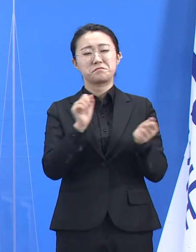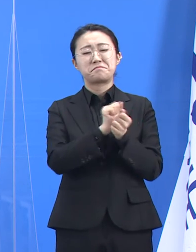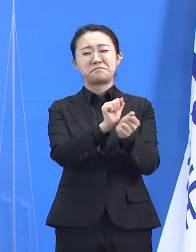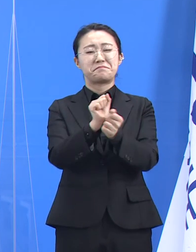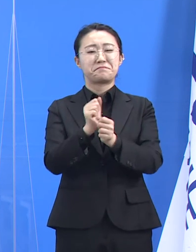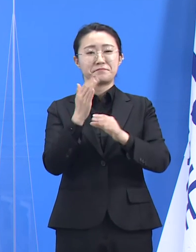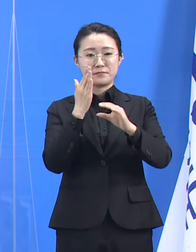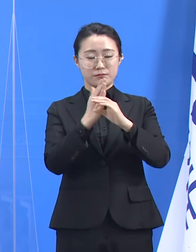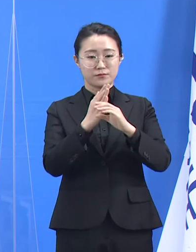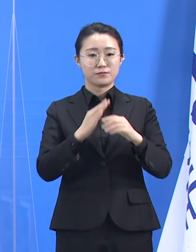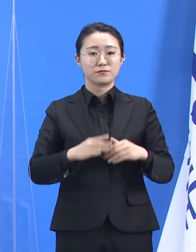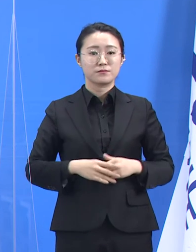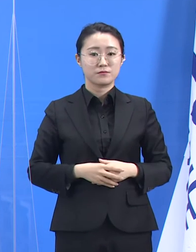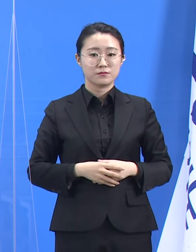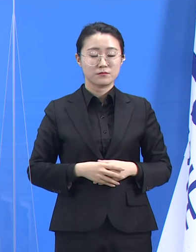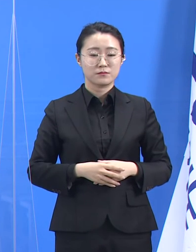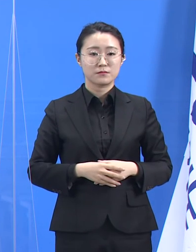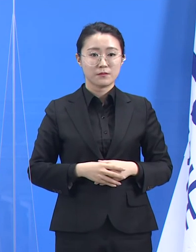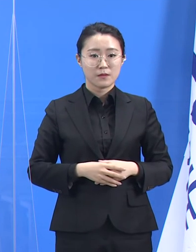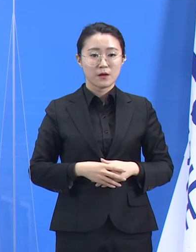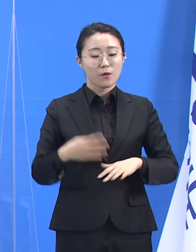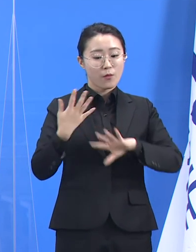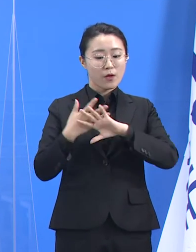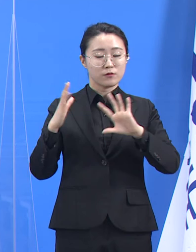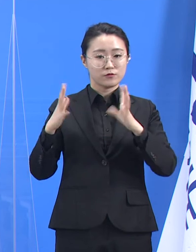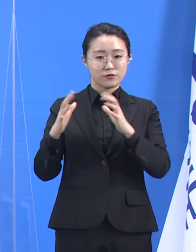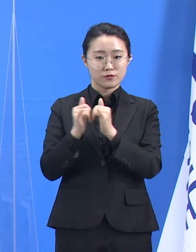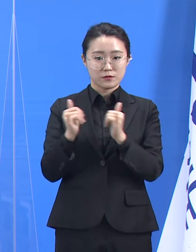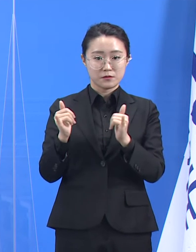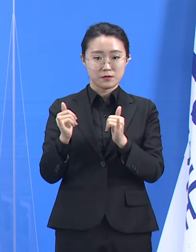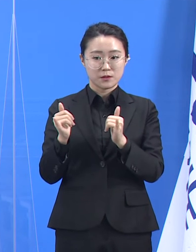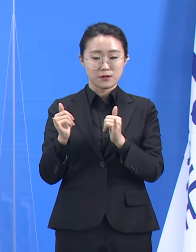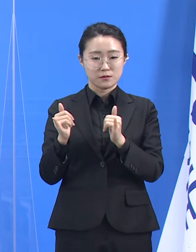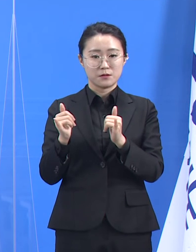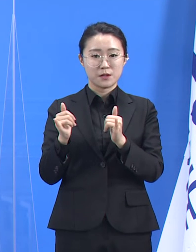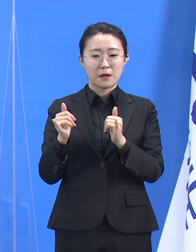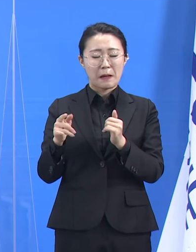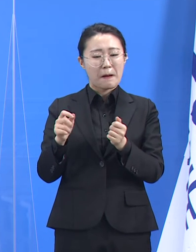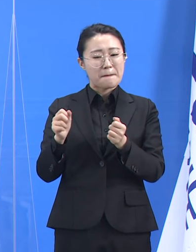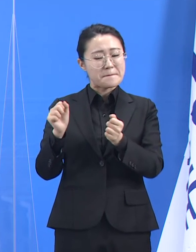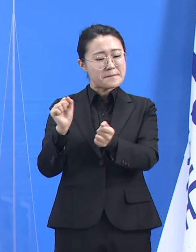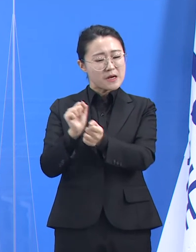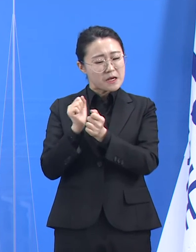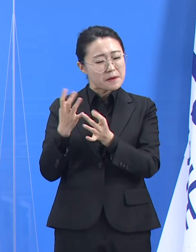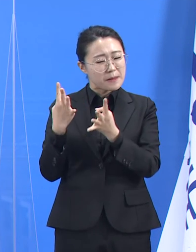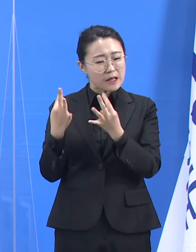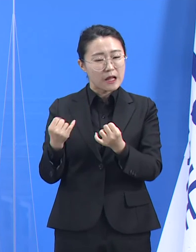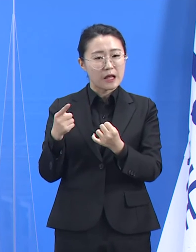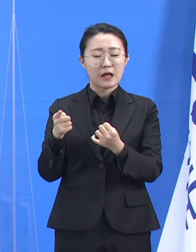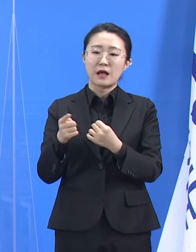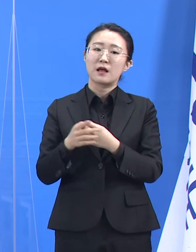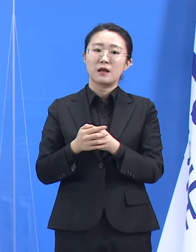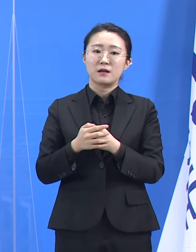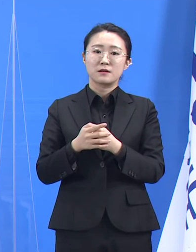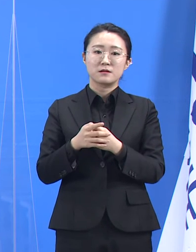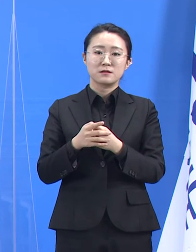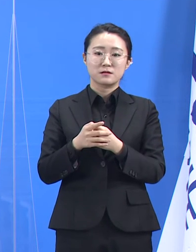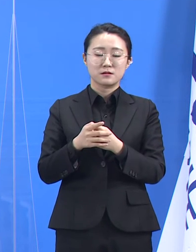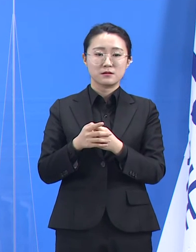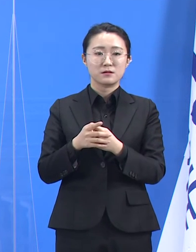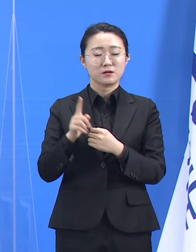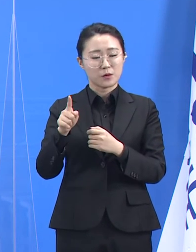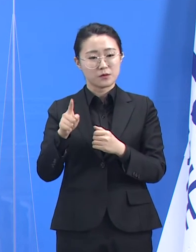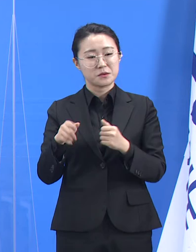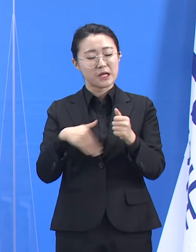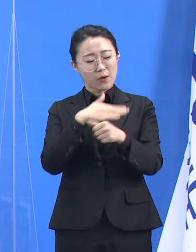사실입니다. 외국인 이주 노동자에서 감염자가 많다는 사실은 어떤 현상을 설명하는 것에